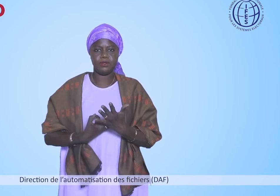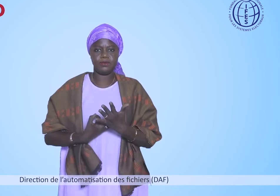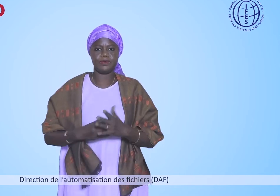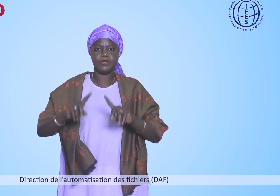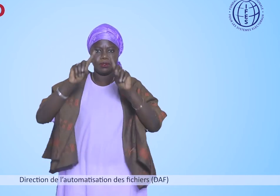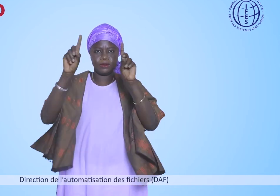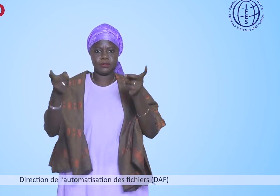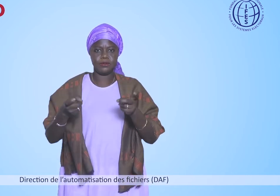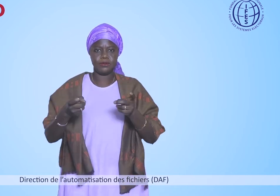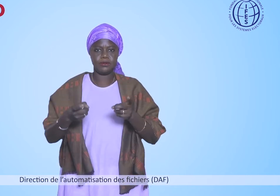DAF